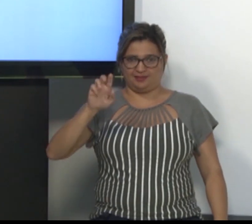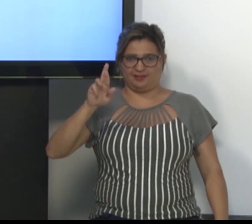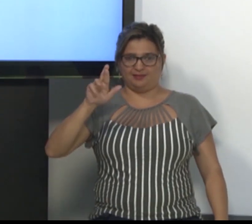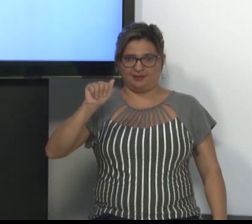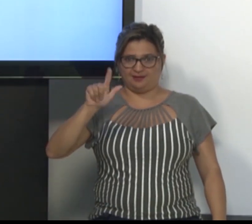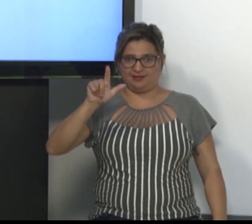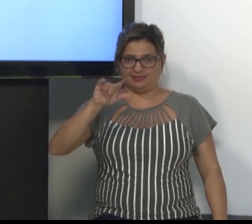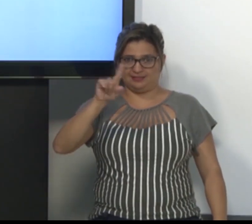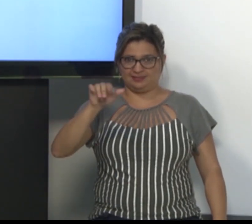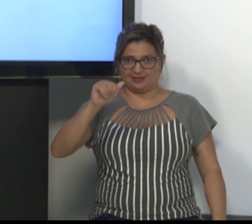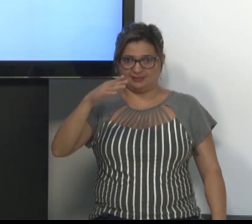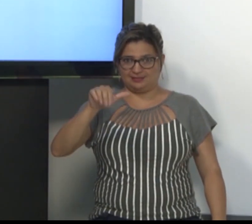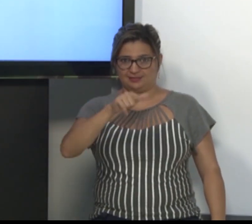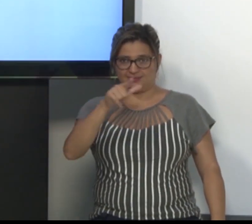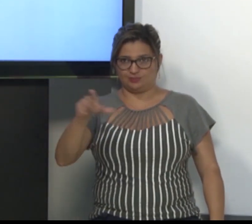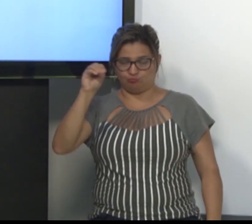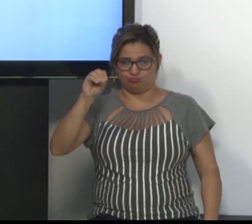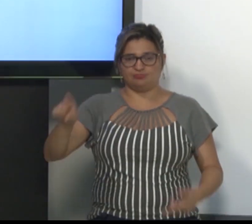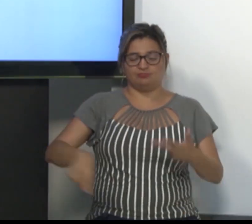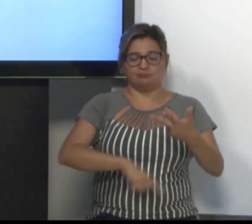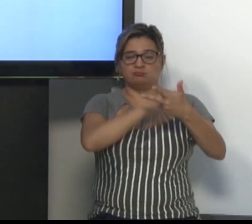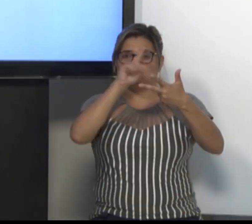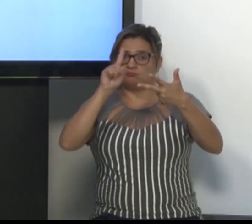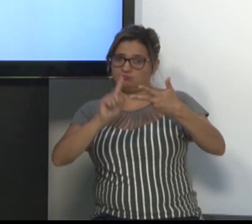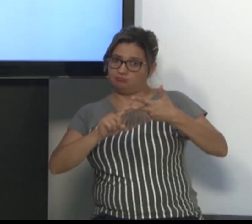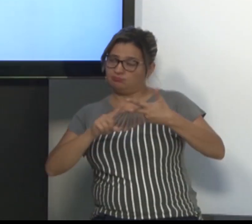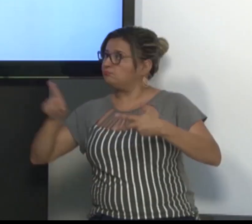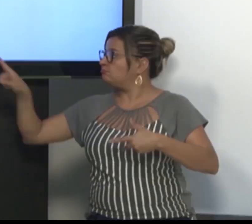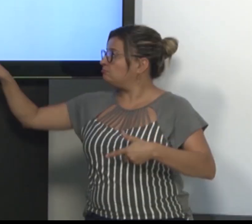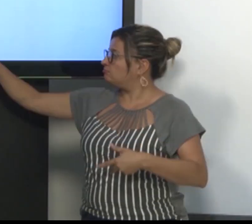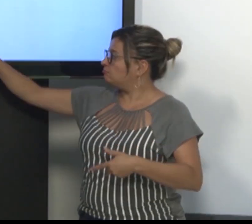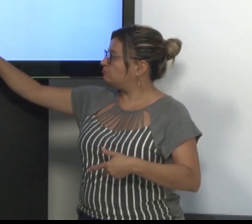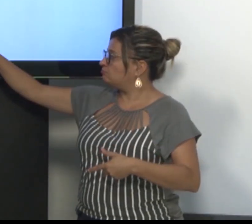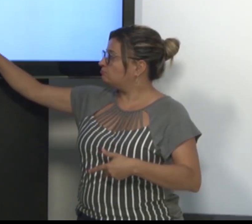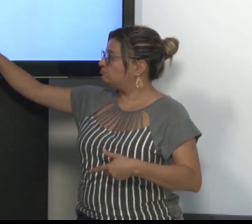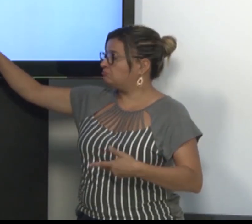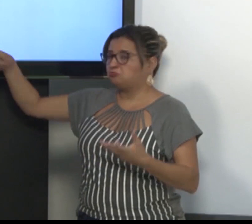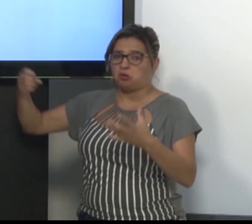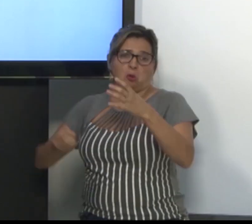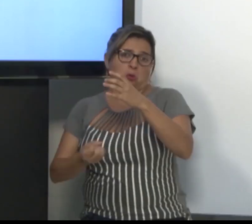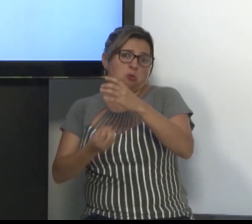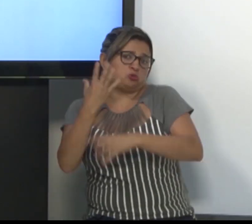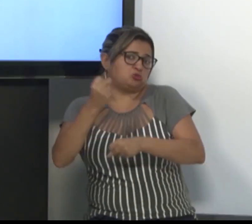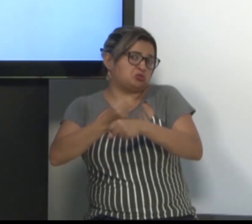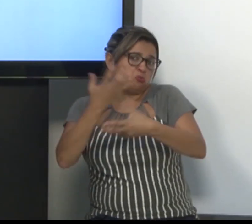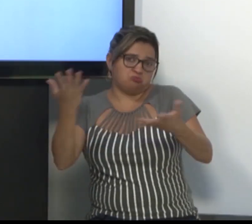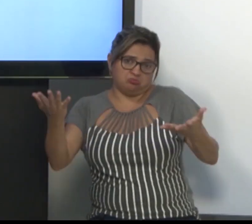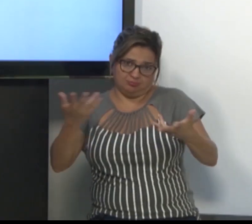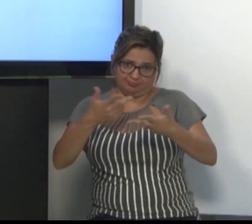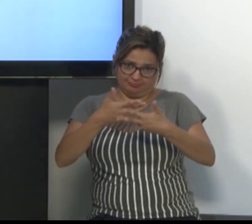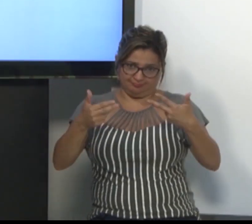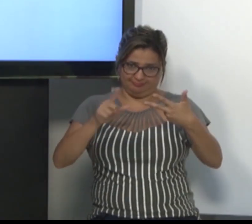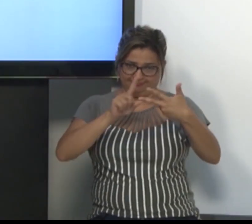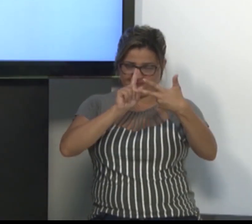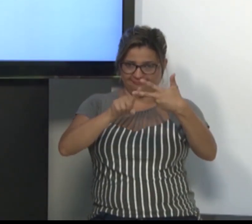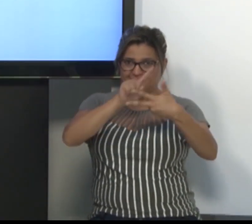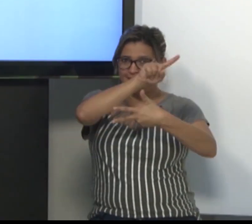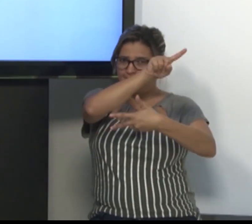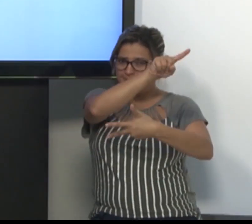e construção. Então, nós temos esses três tipos